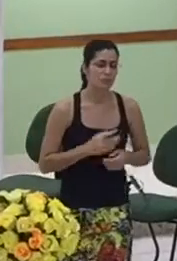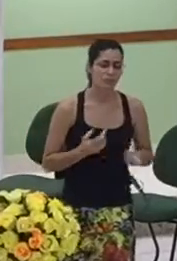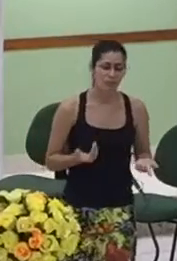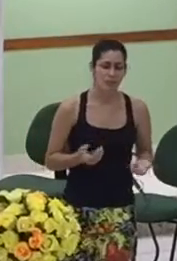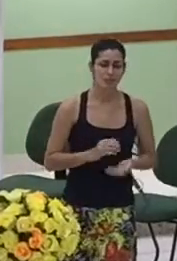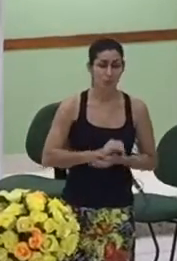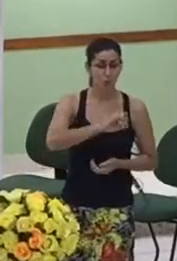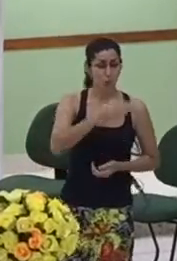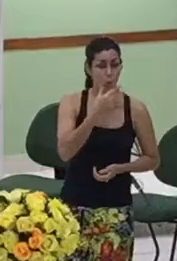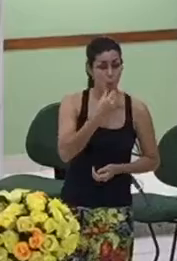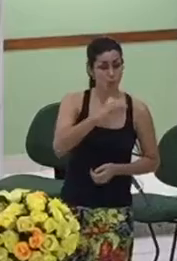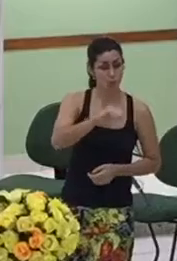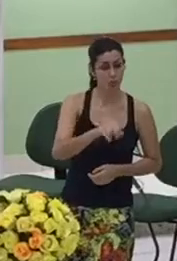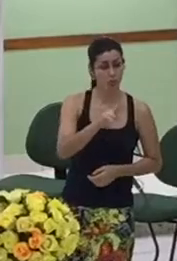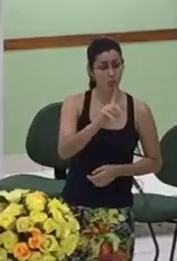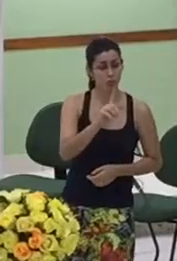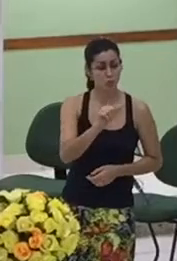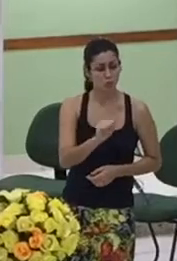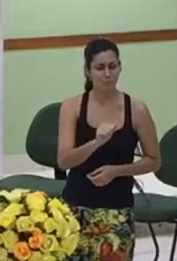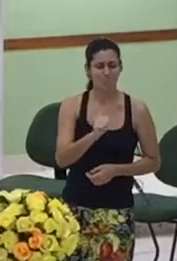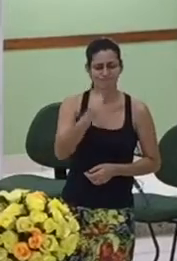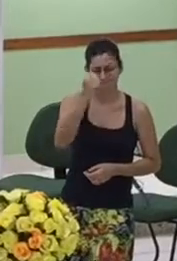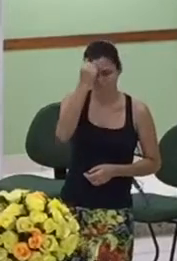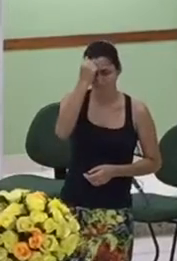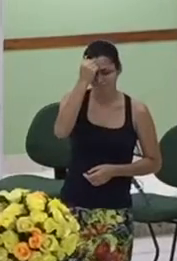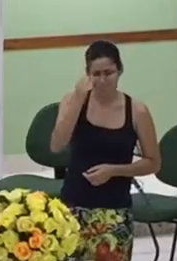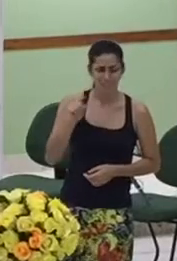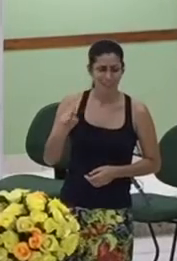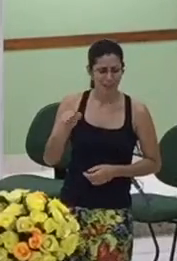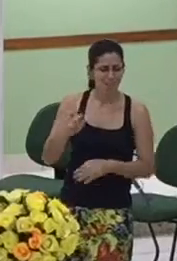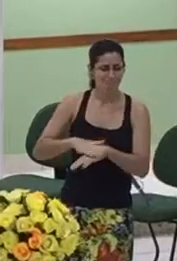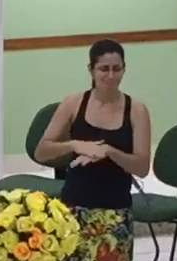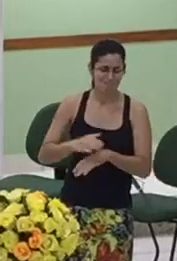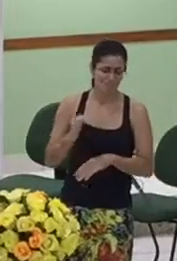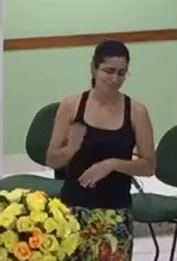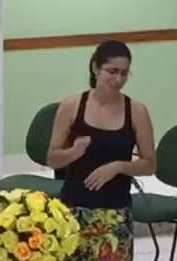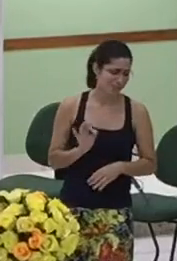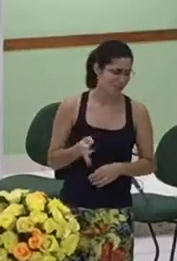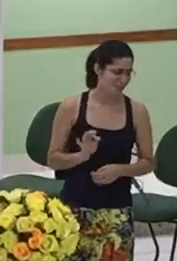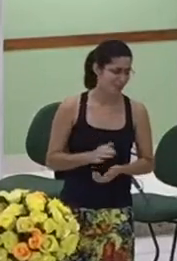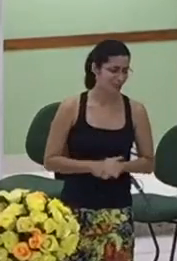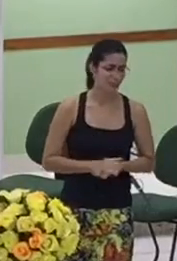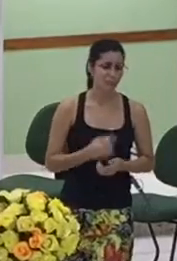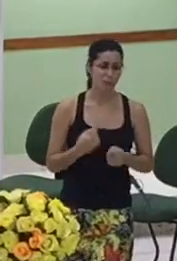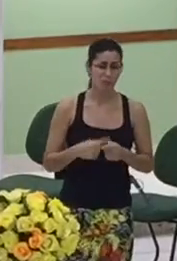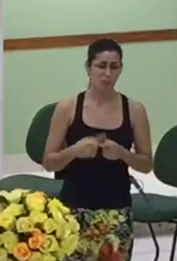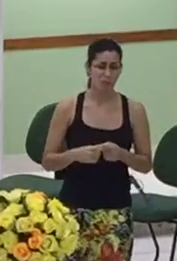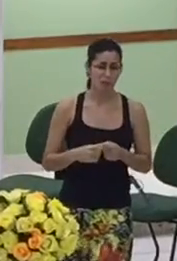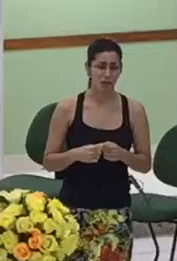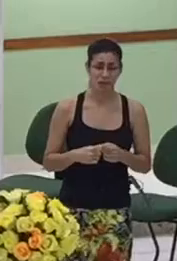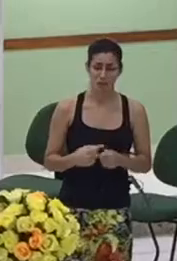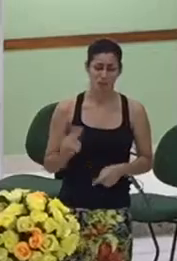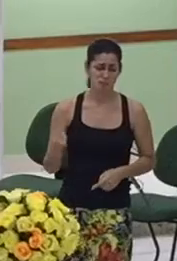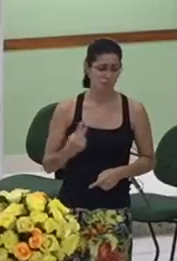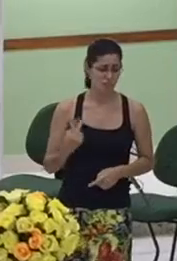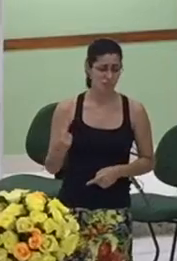tenho dado a selar o meu filho judá ele disse essa mulher é mais justa do que eu apesar dela ser